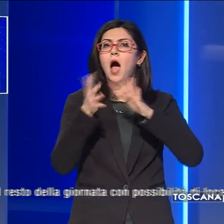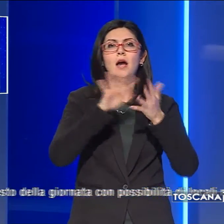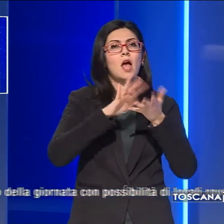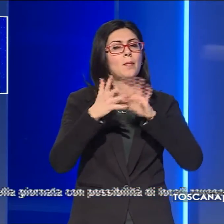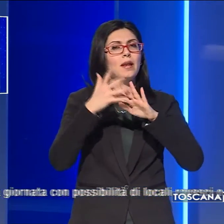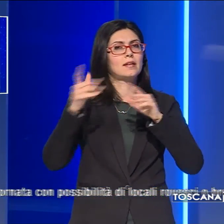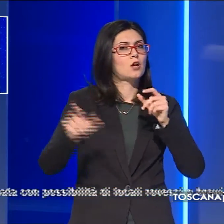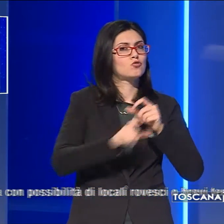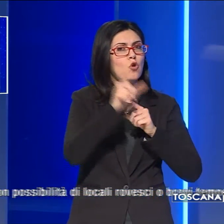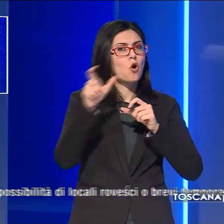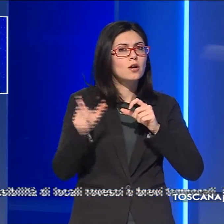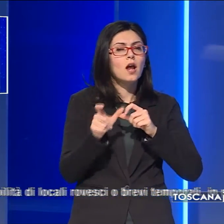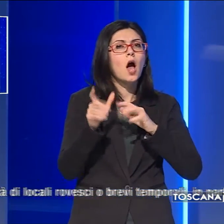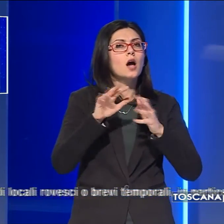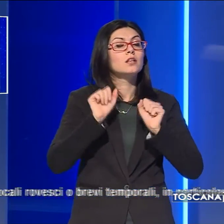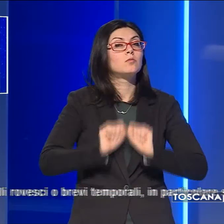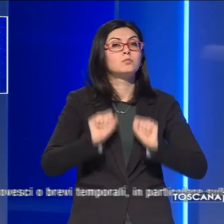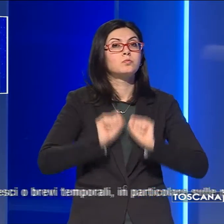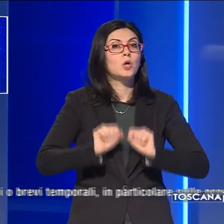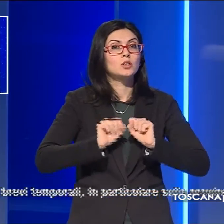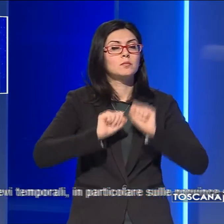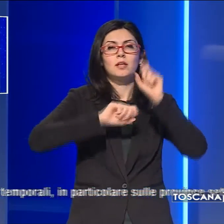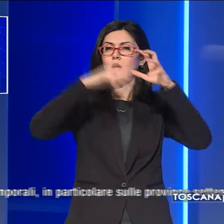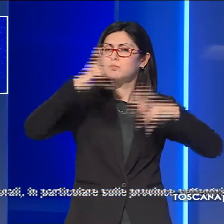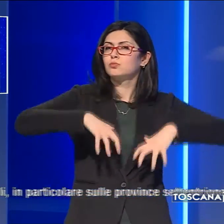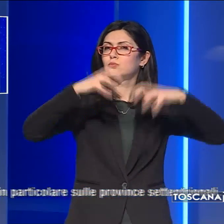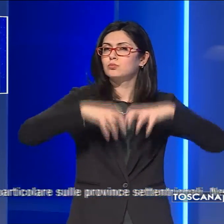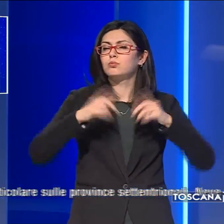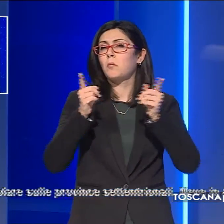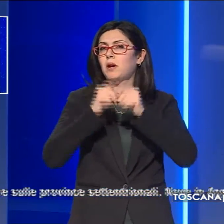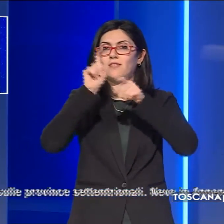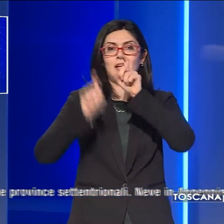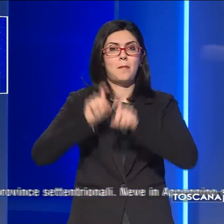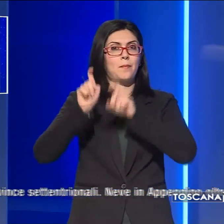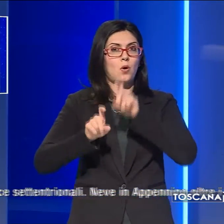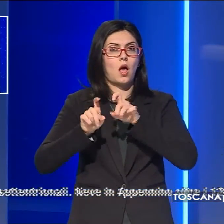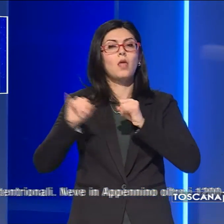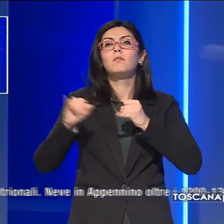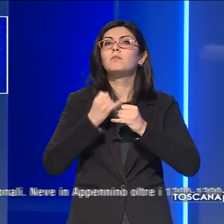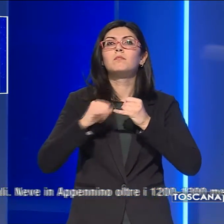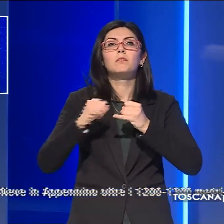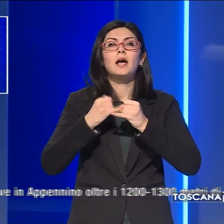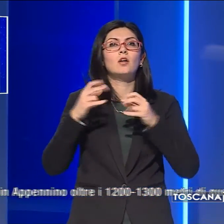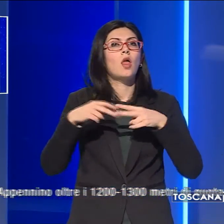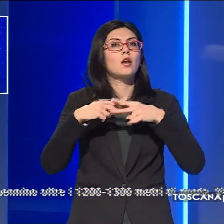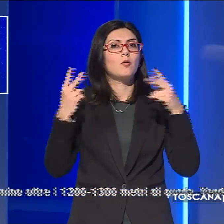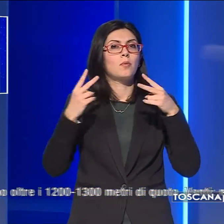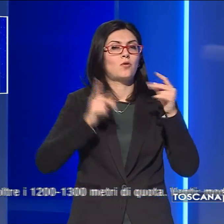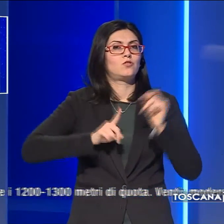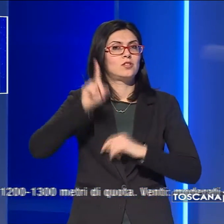resto della giornata con possibilità di locali rovesci o brevi temporali in particolare sulle province